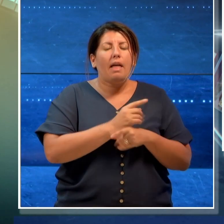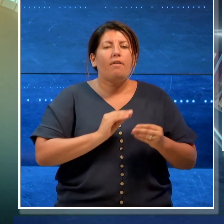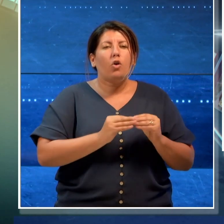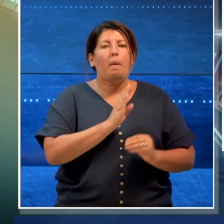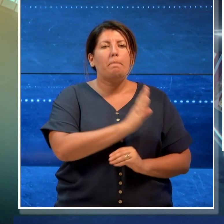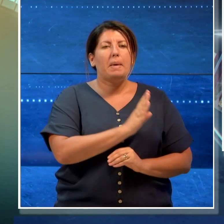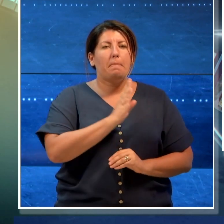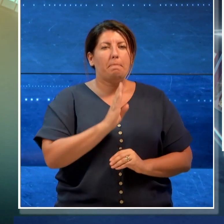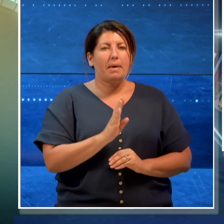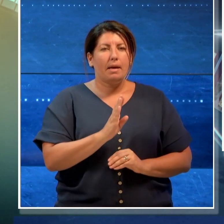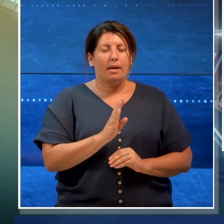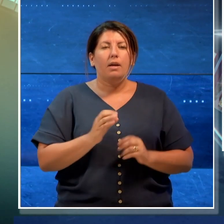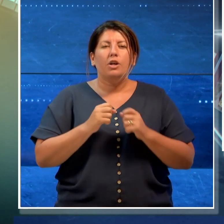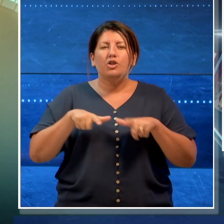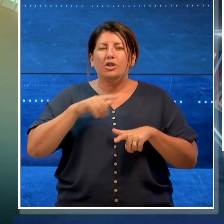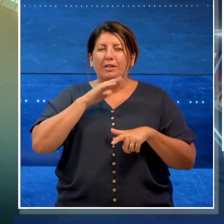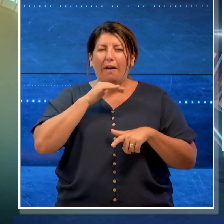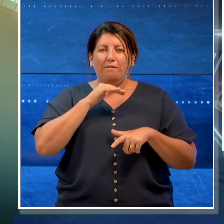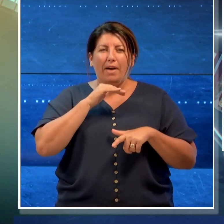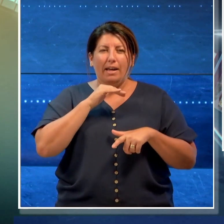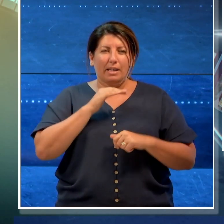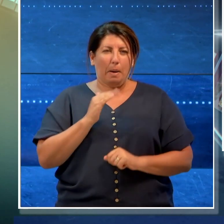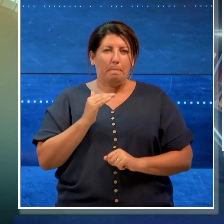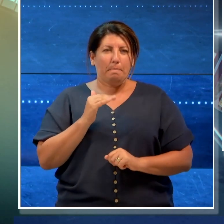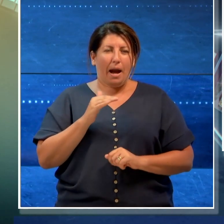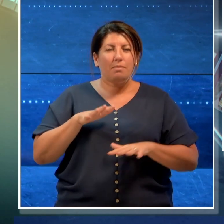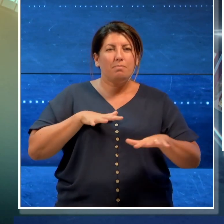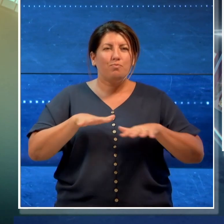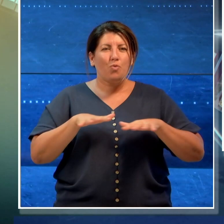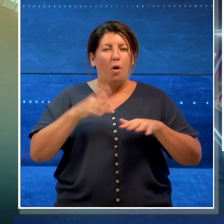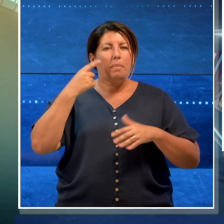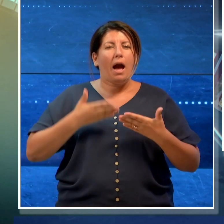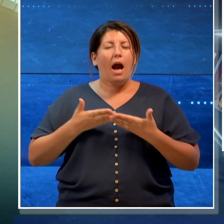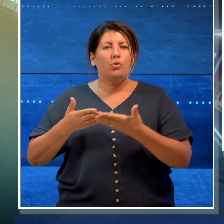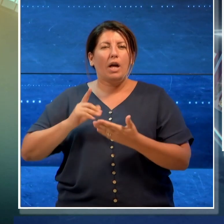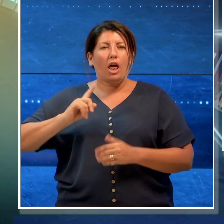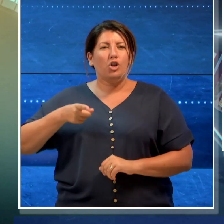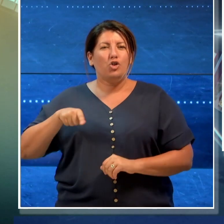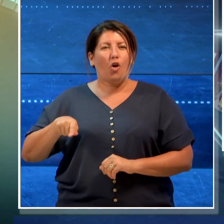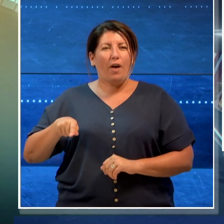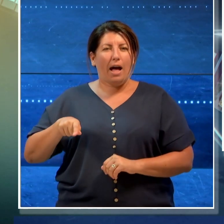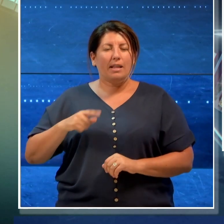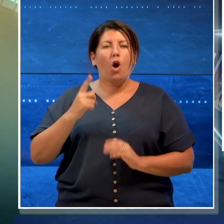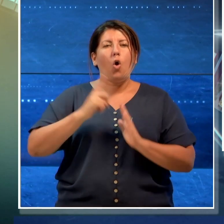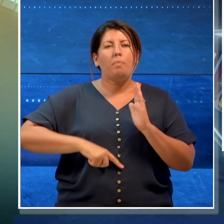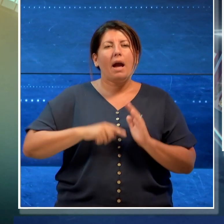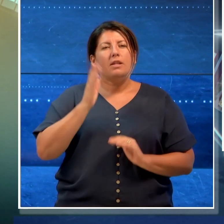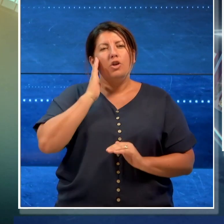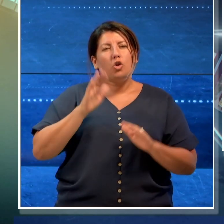città vecchia si è mobilitata per Giovanna, costretta da un mese a dormire su una panchina.